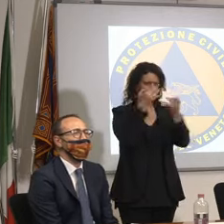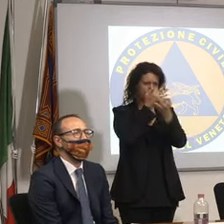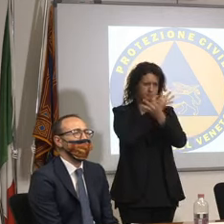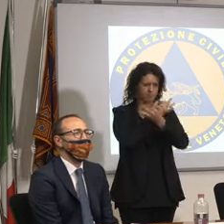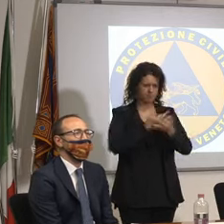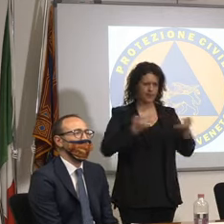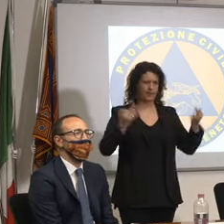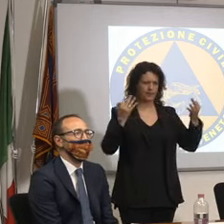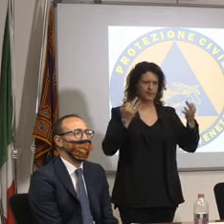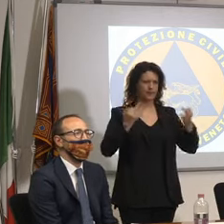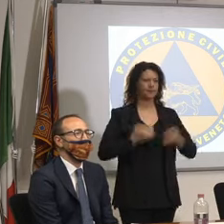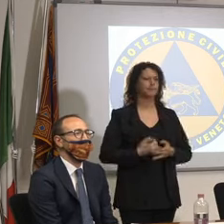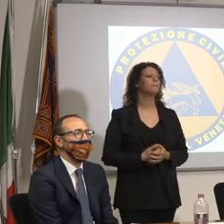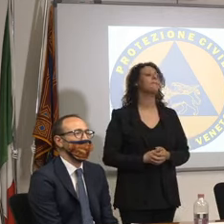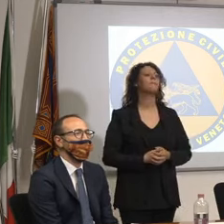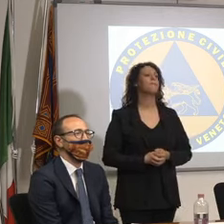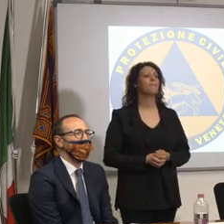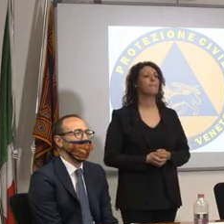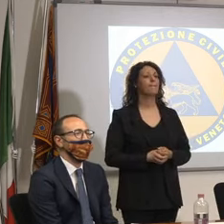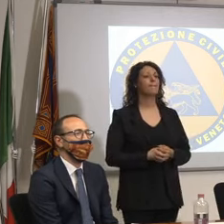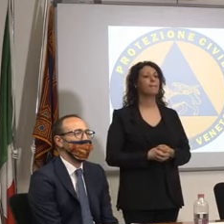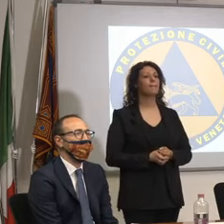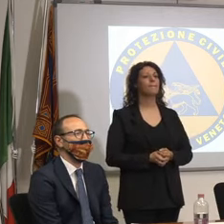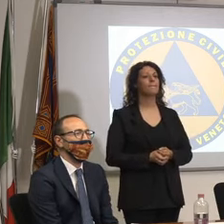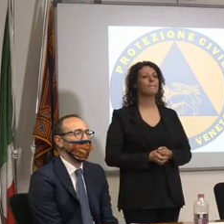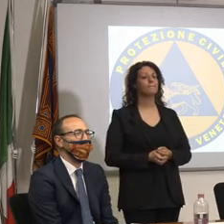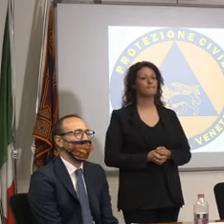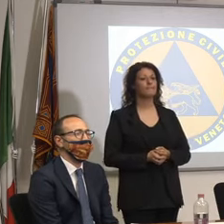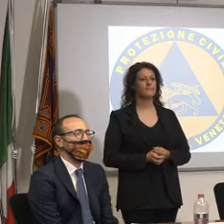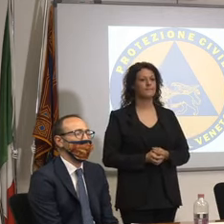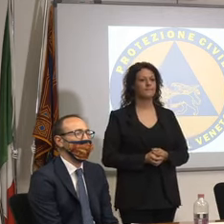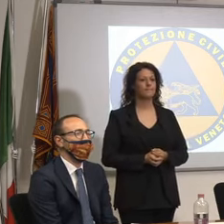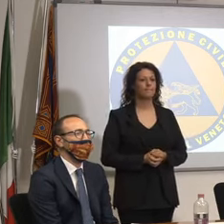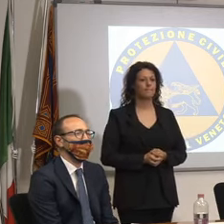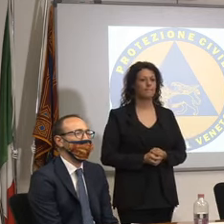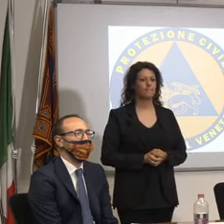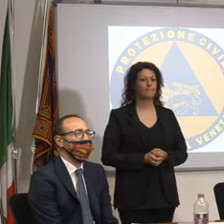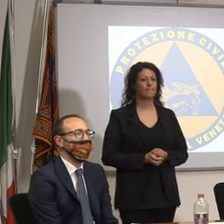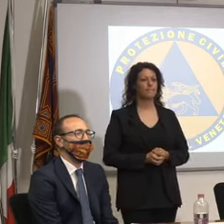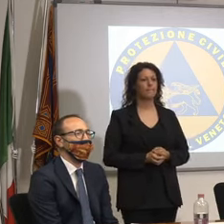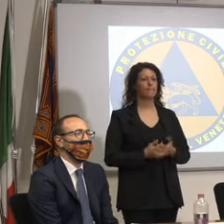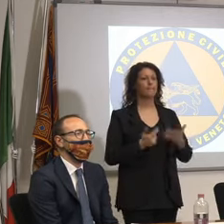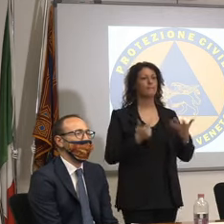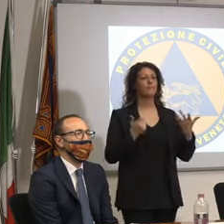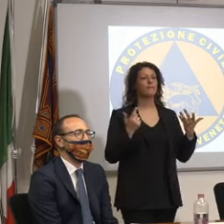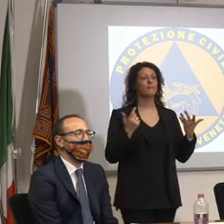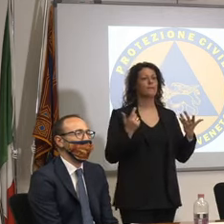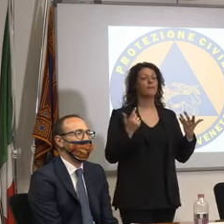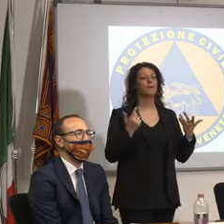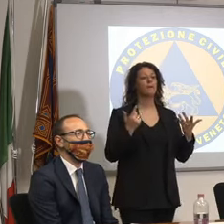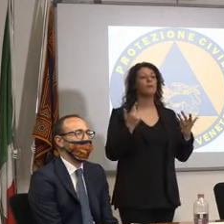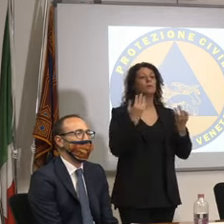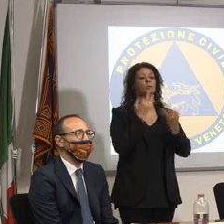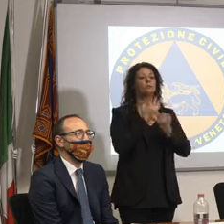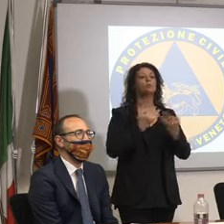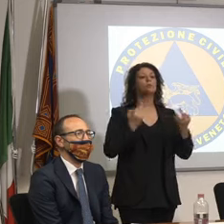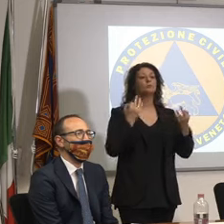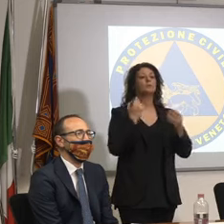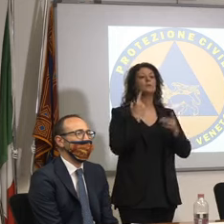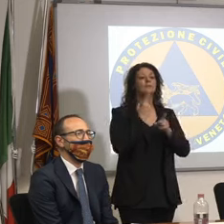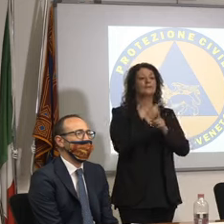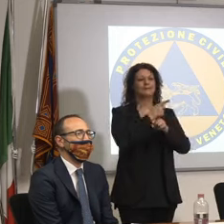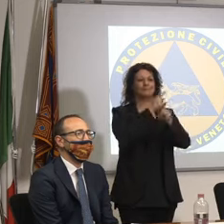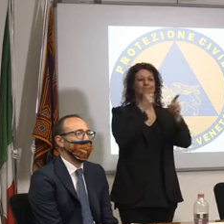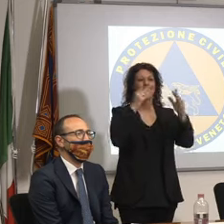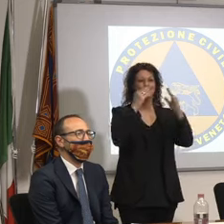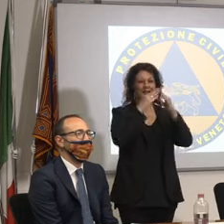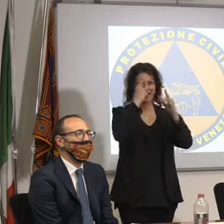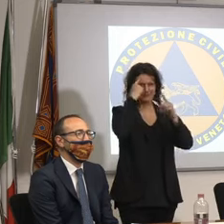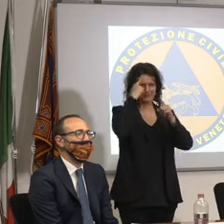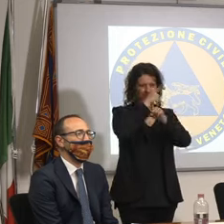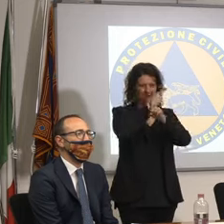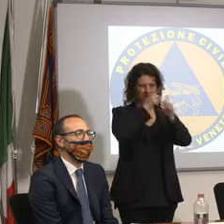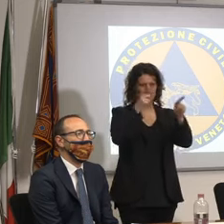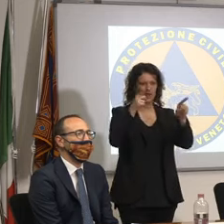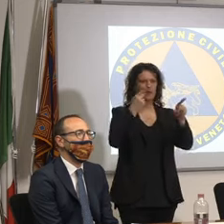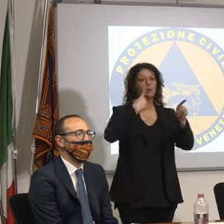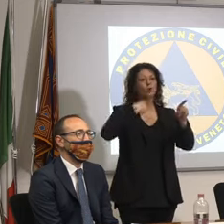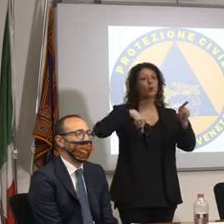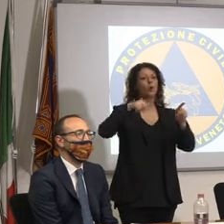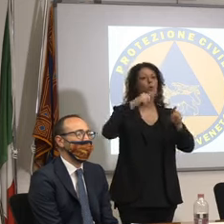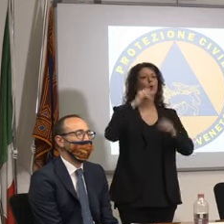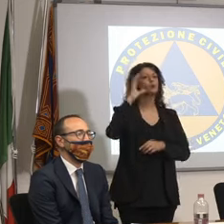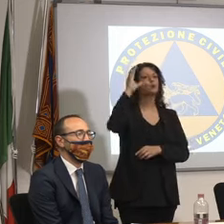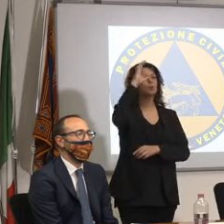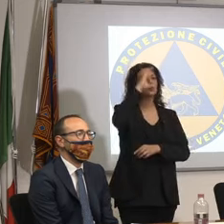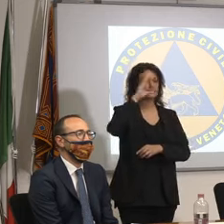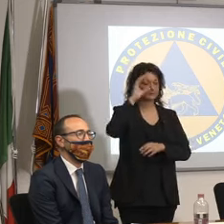potete fare un esame sul turismo però è bene ricordarlo anche a chi ci segue da casa a tutti che noi quando parliamo di turismo parliamo della